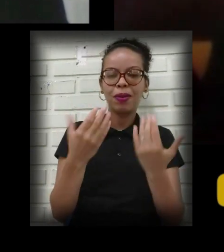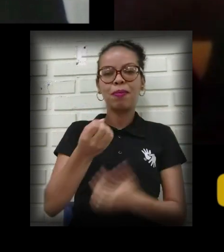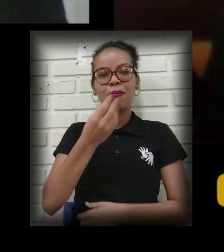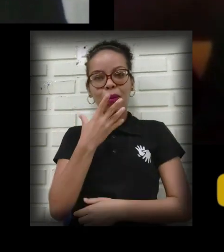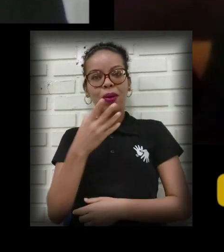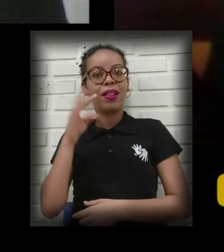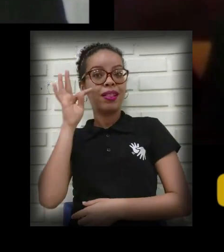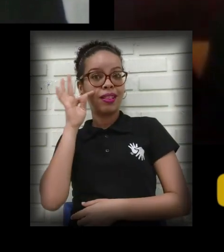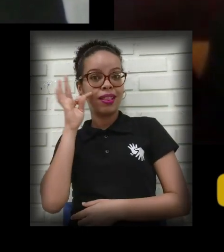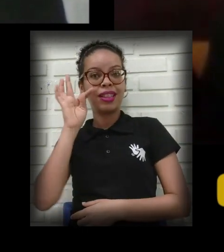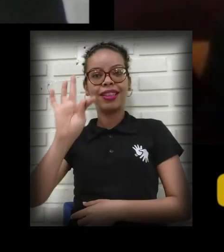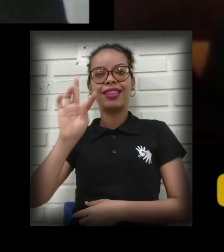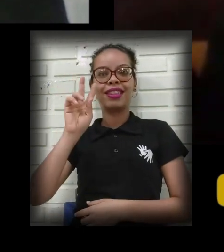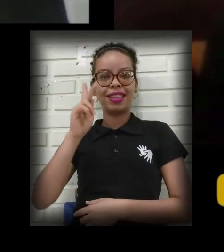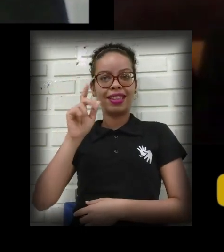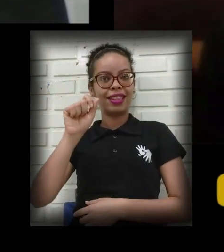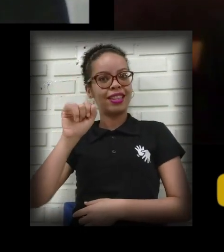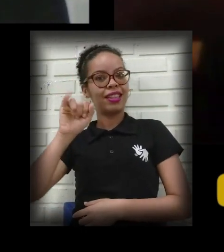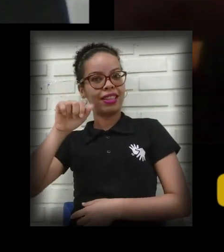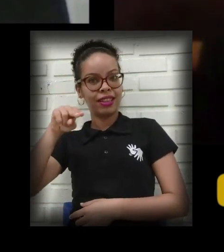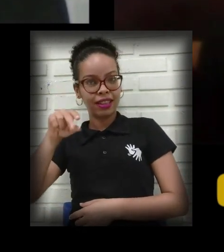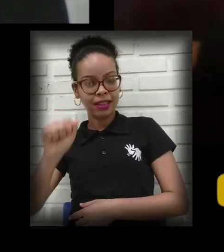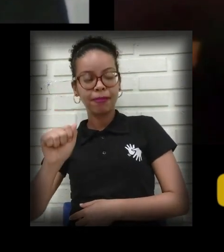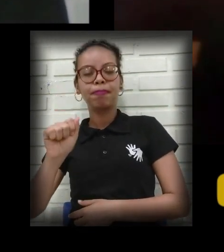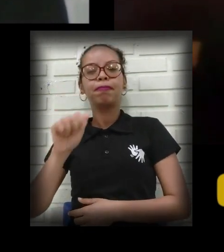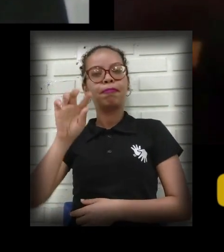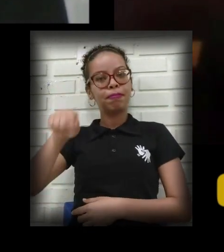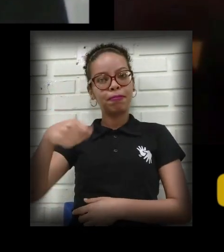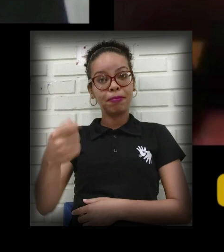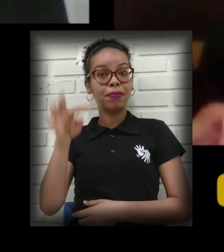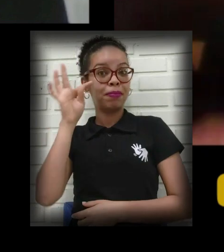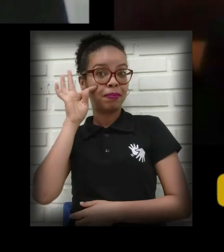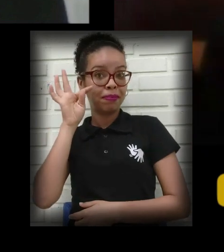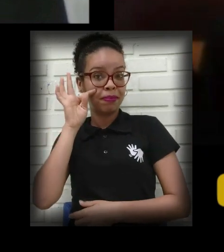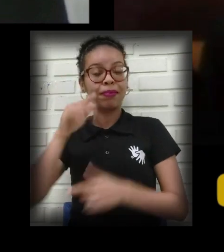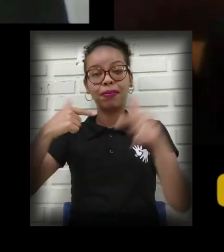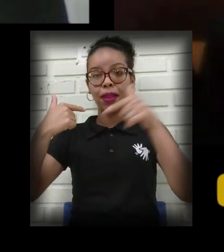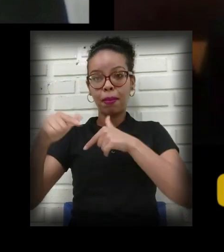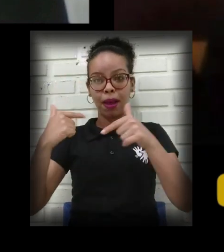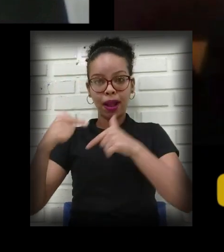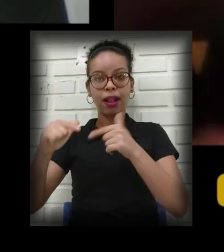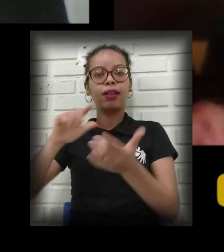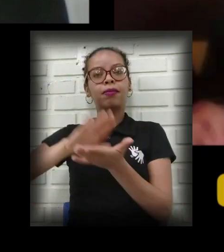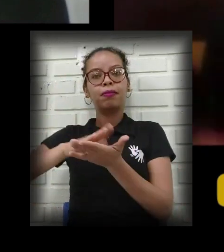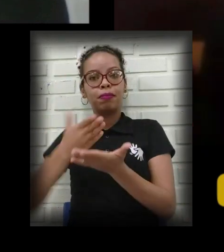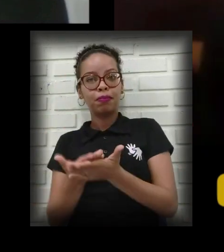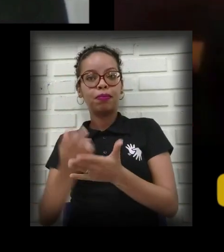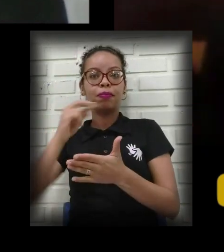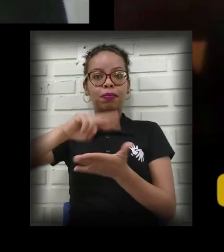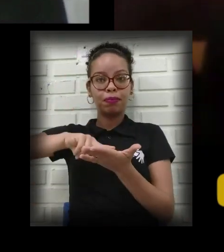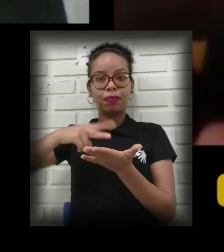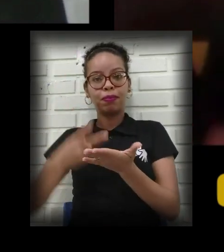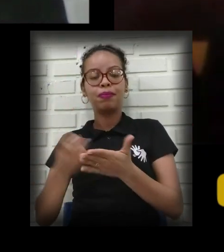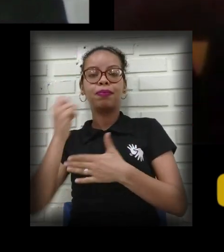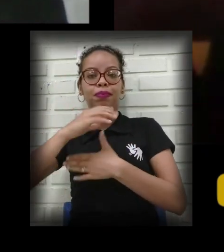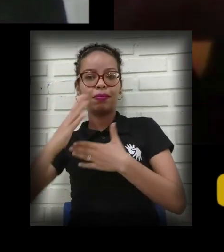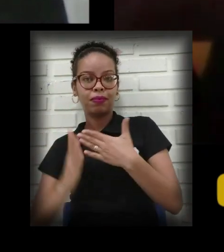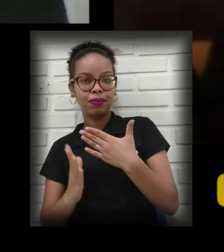que é tradutora, intérprete de línguas de sinais e língua portuguesa para surdos em uma escola